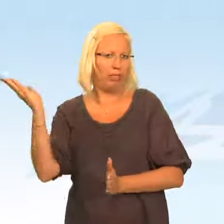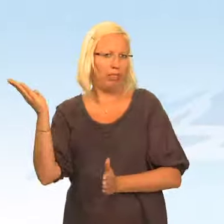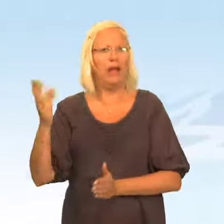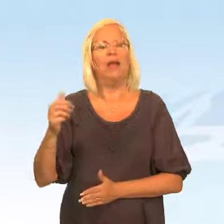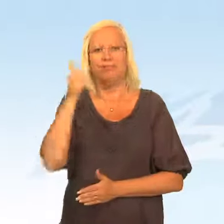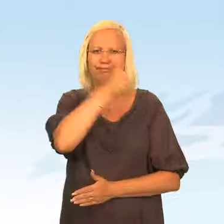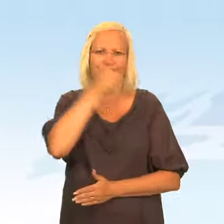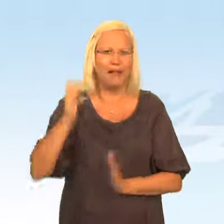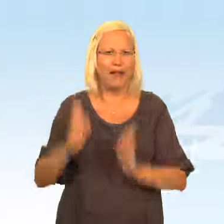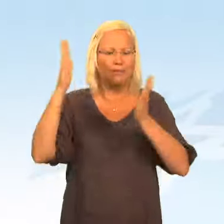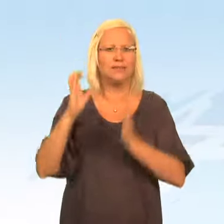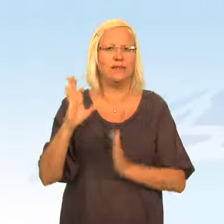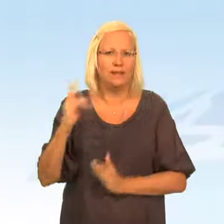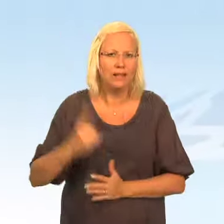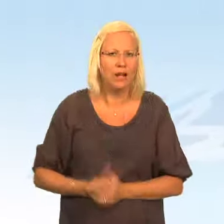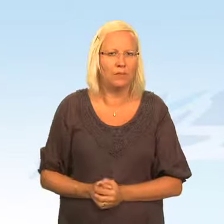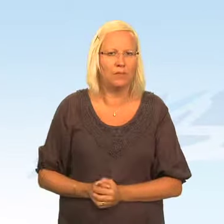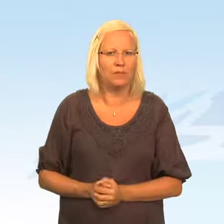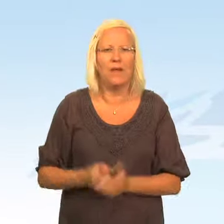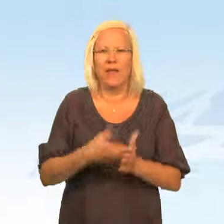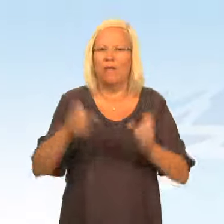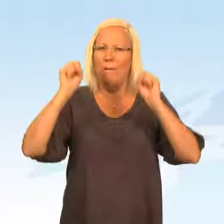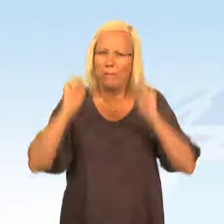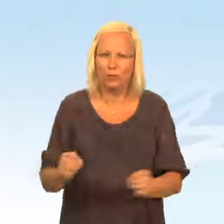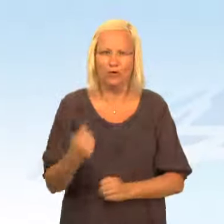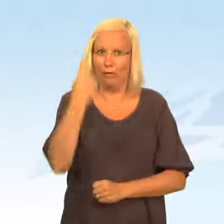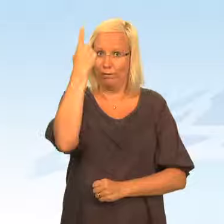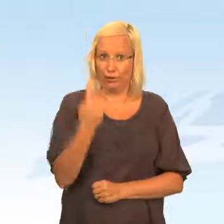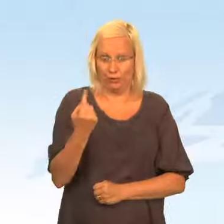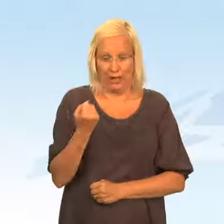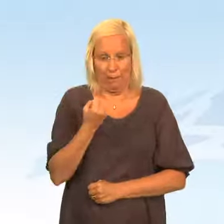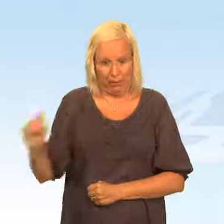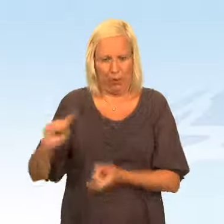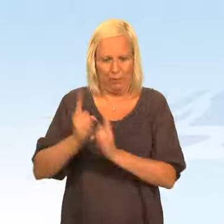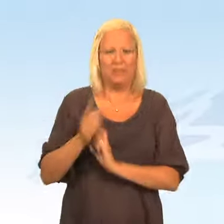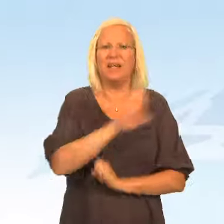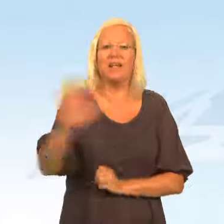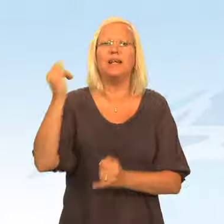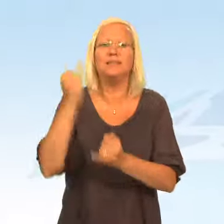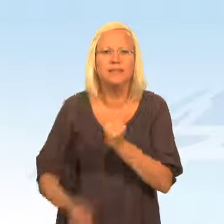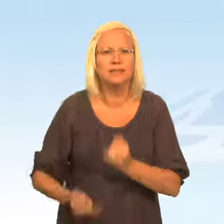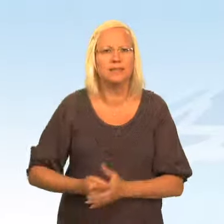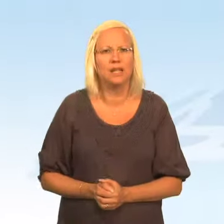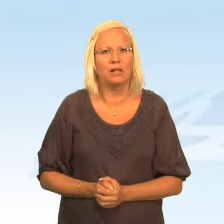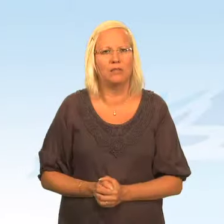fastna i en kriminell livsstil. Därför måste det första brottet också bli det sista.